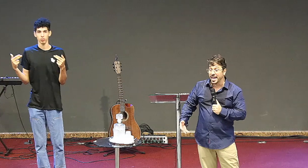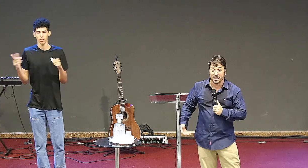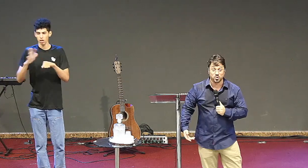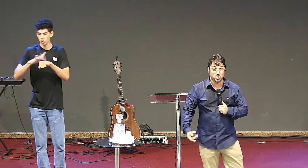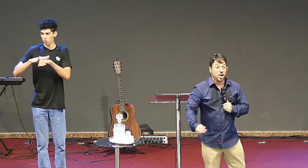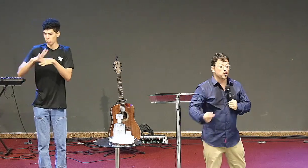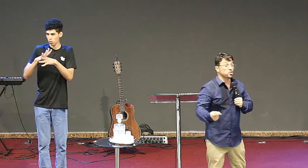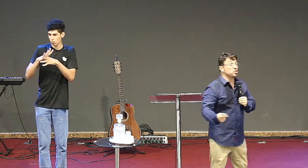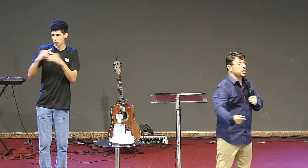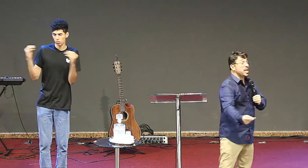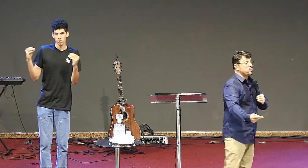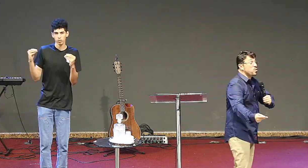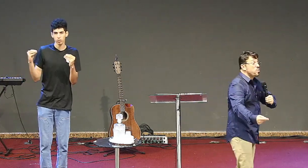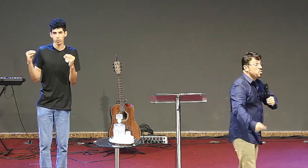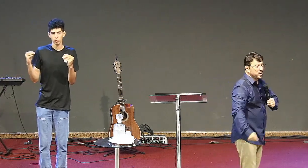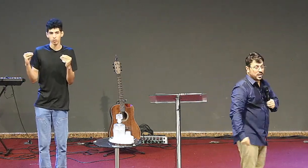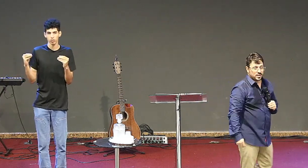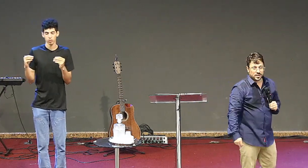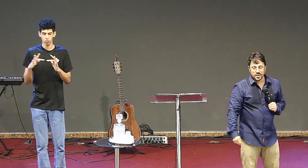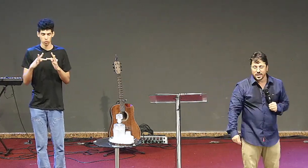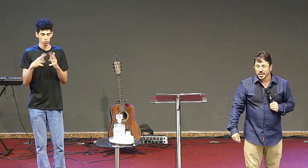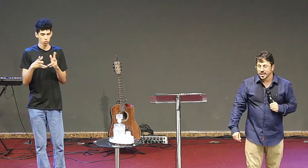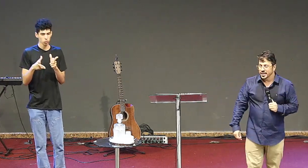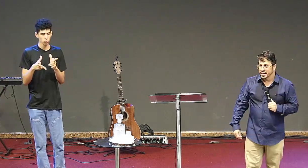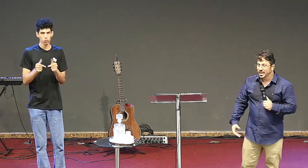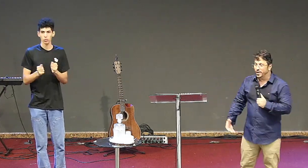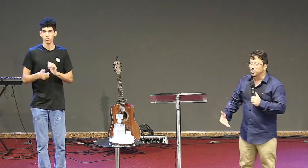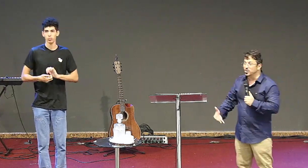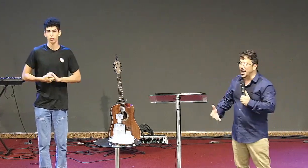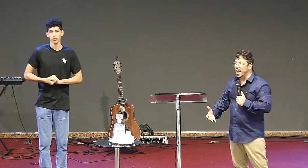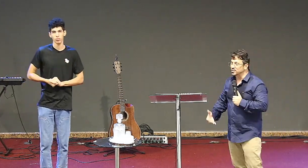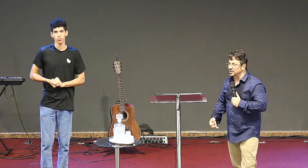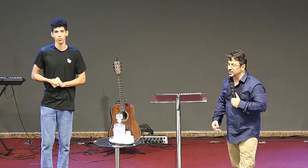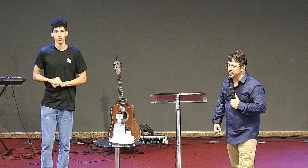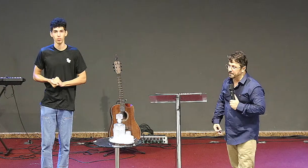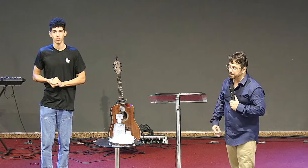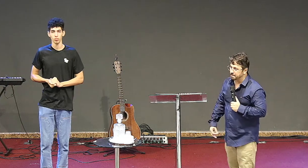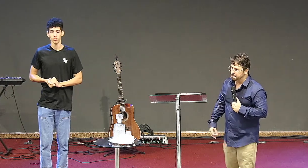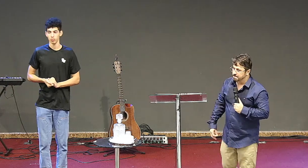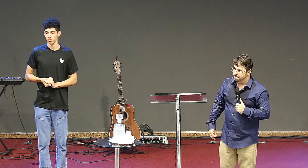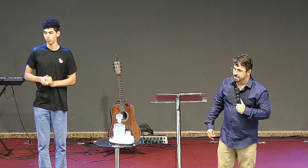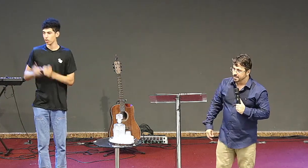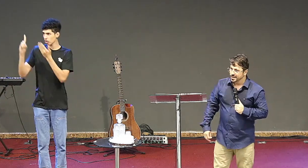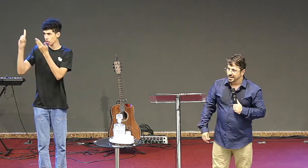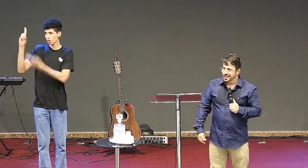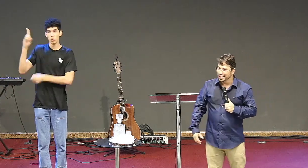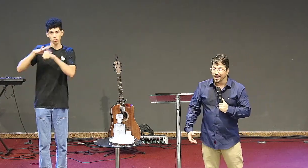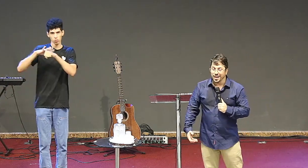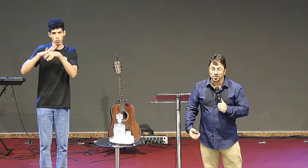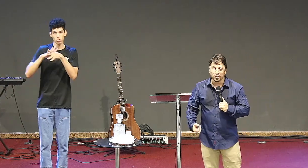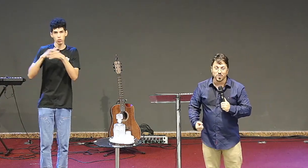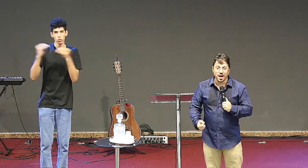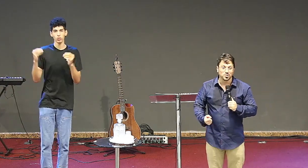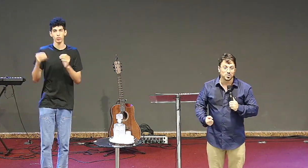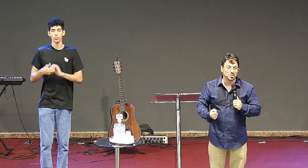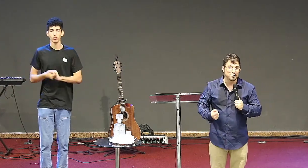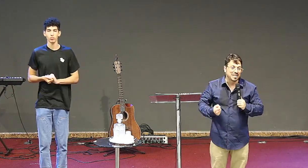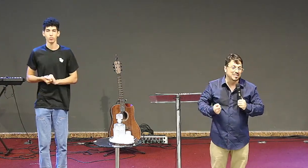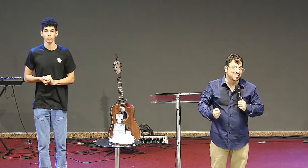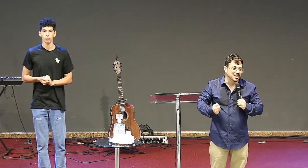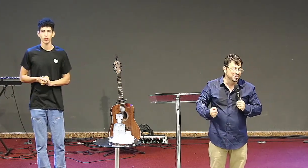sabe o é isso sustento e cura ele vai curar você ele vai continuar